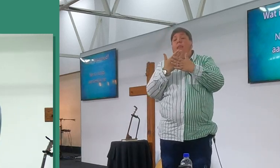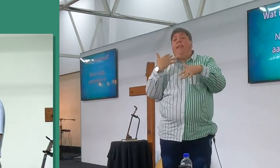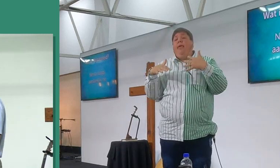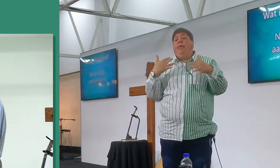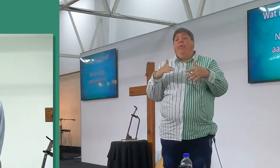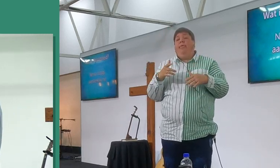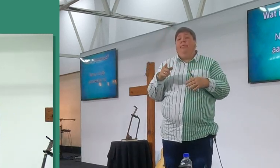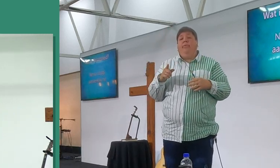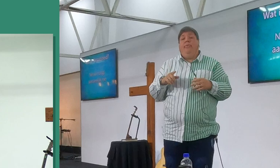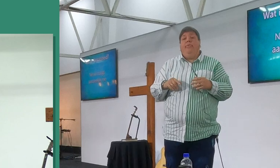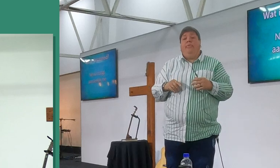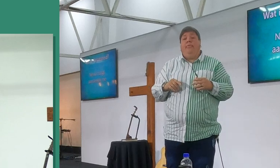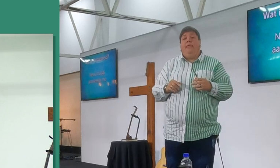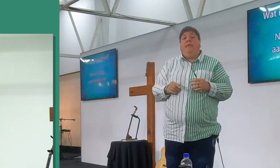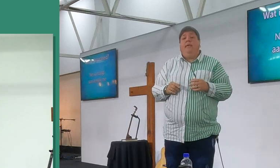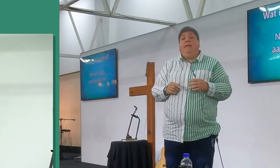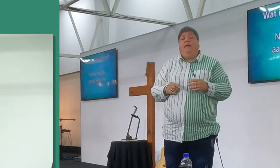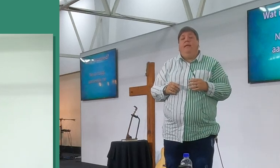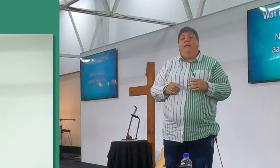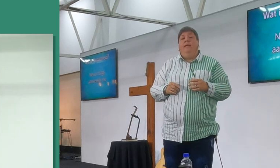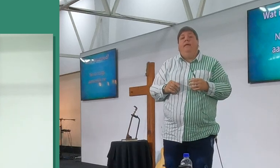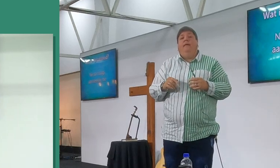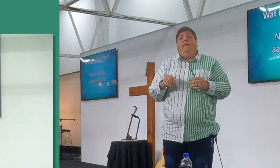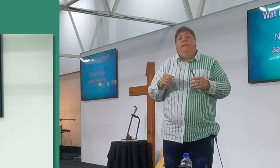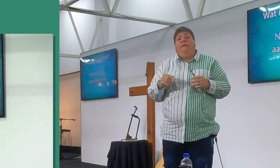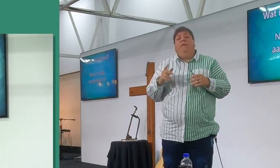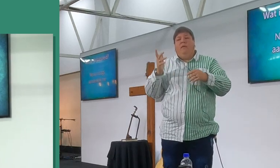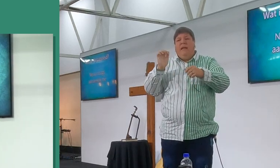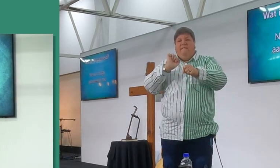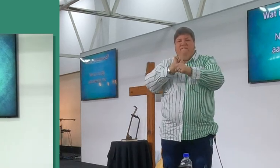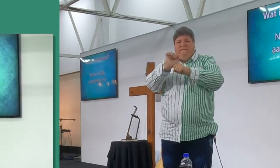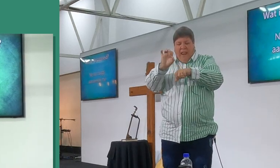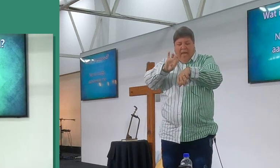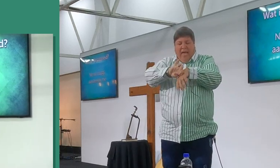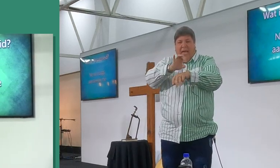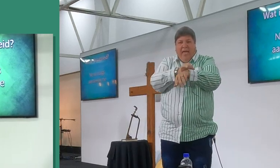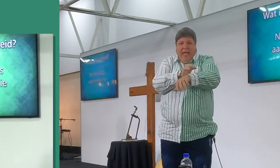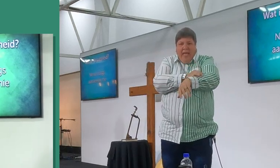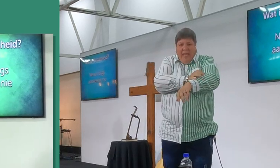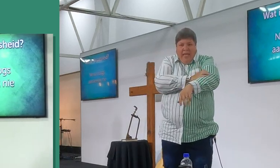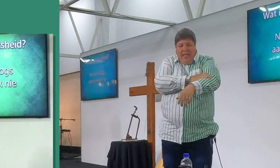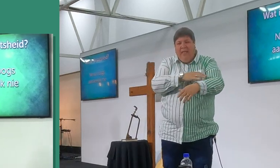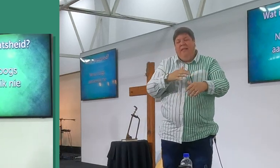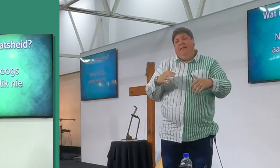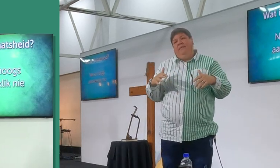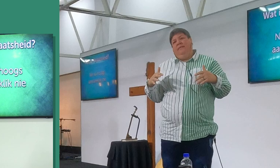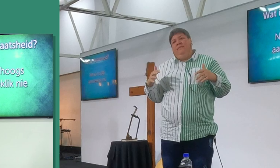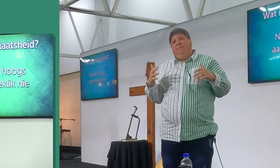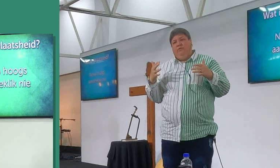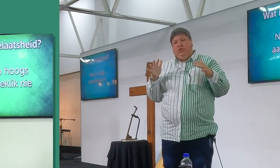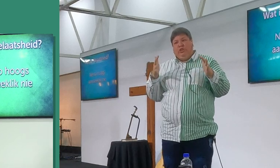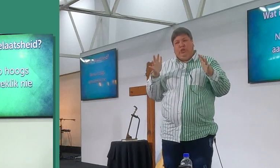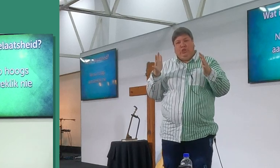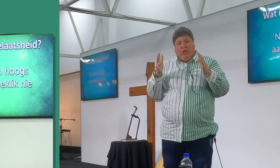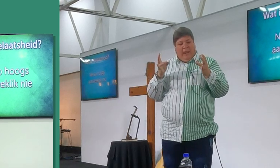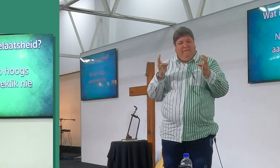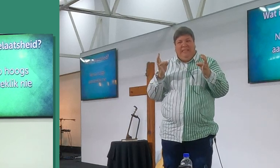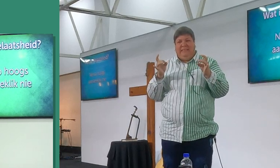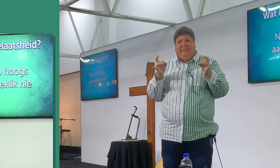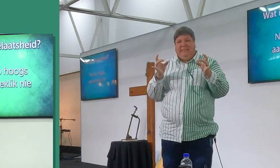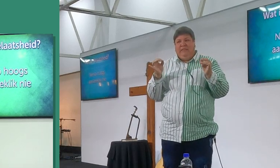van die meer ooglopende symptome is vlekke op die velle, en dan wat gebeur is, om na die seneweesstelsel